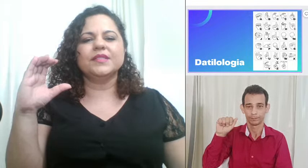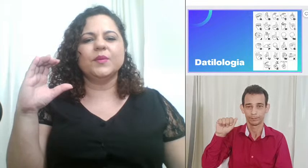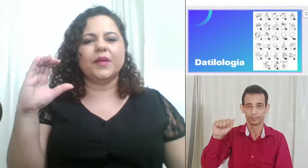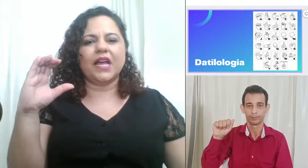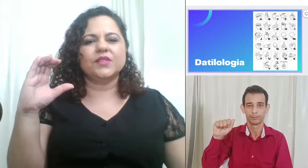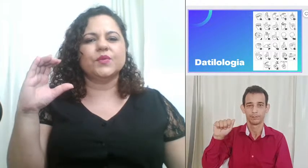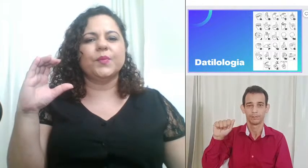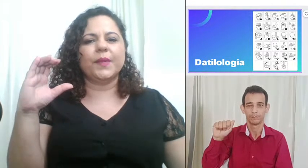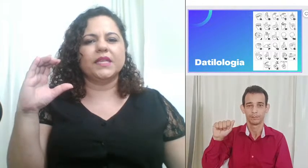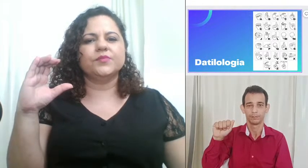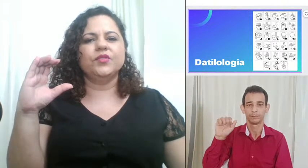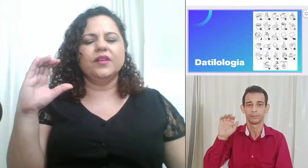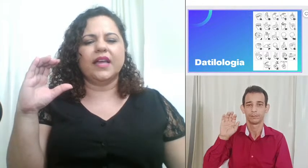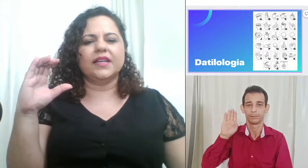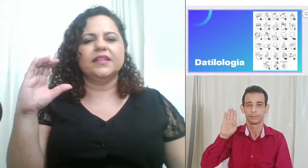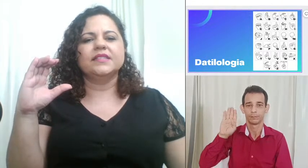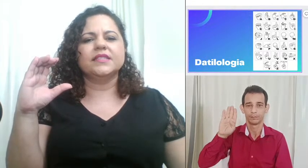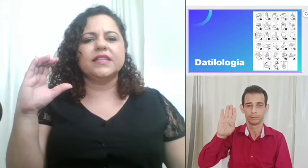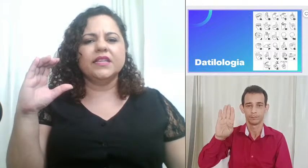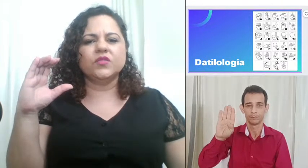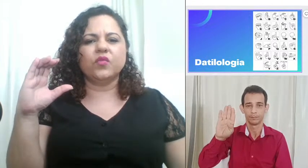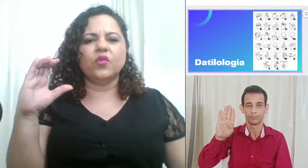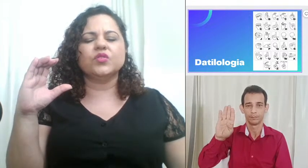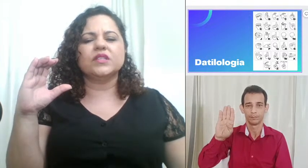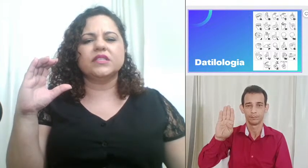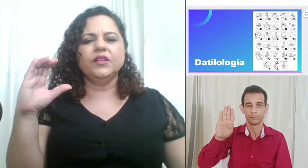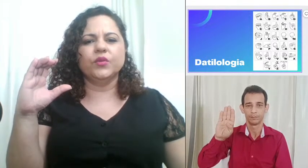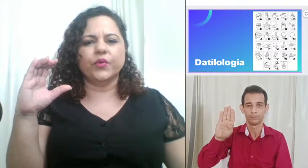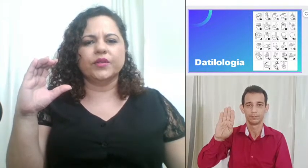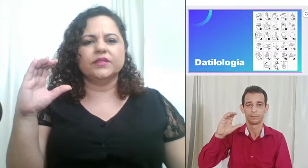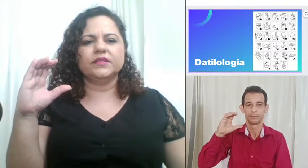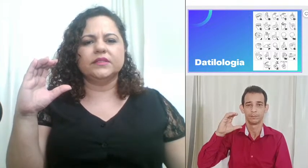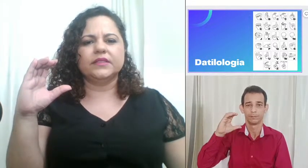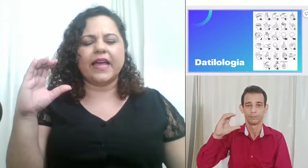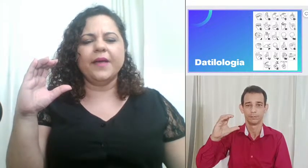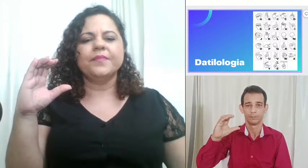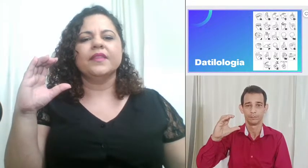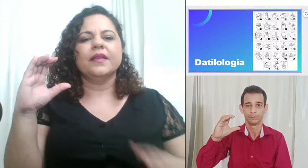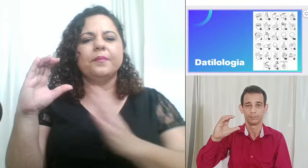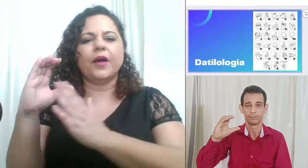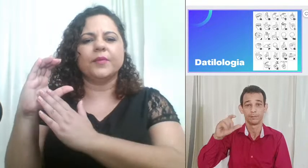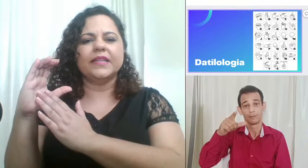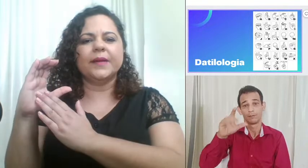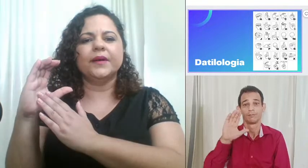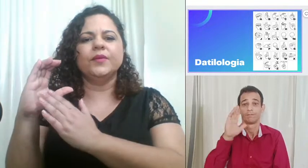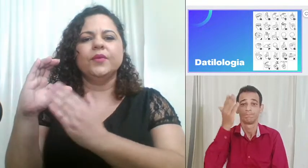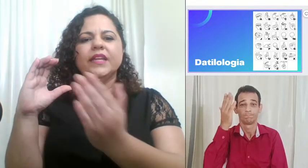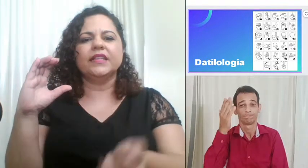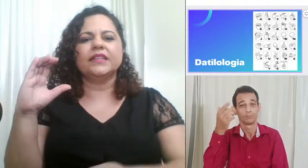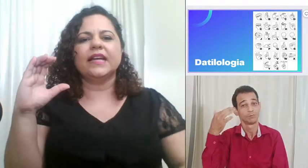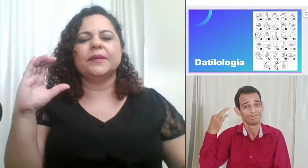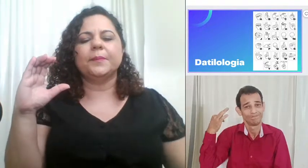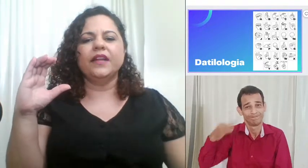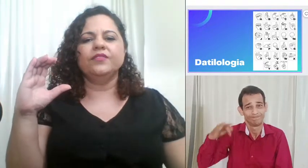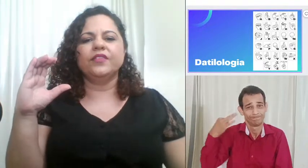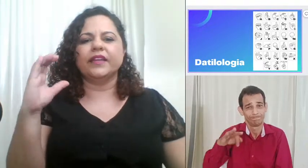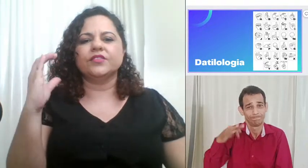seu braço no mesmo lugar sem esforço e sem dor tá palma da mão orientada para frente